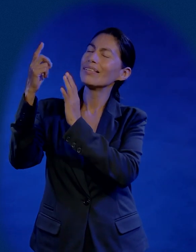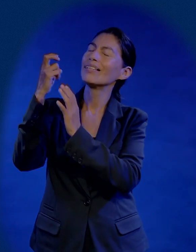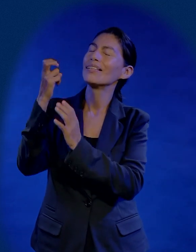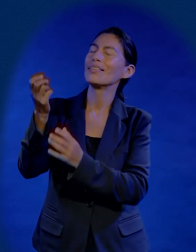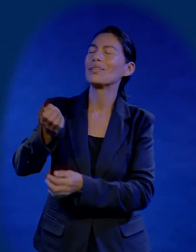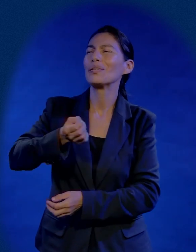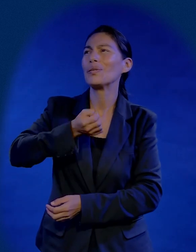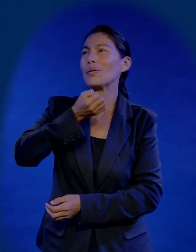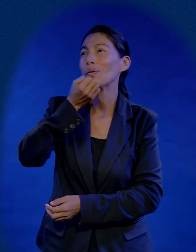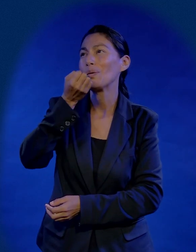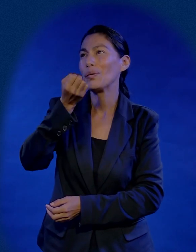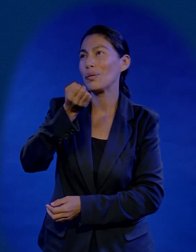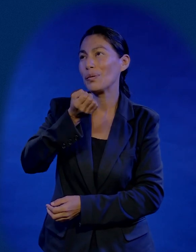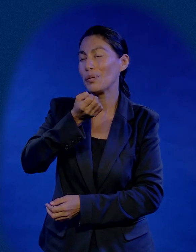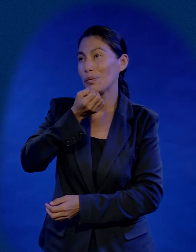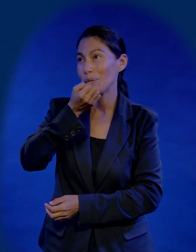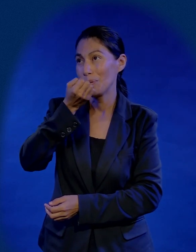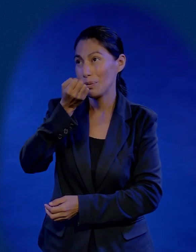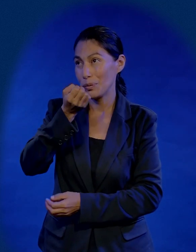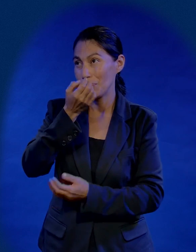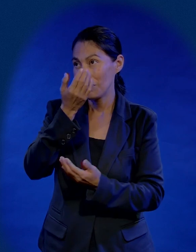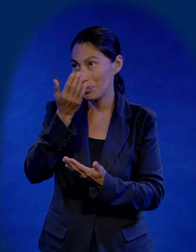Señor de oración